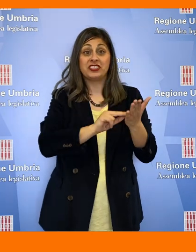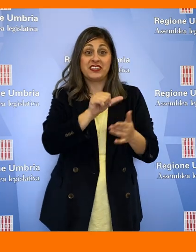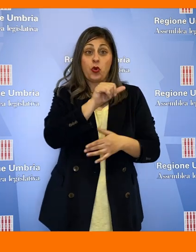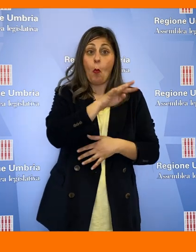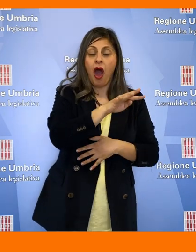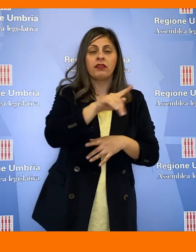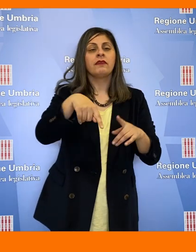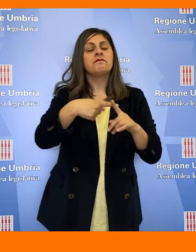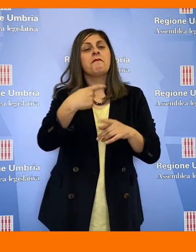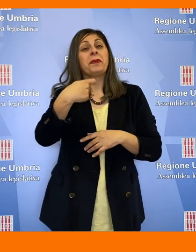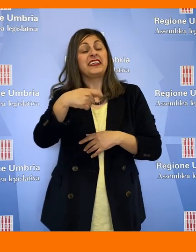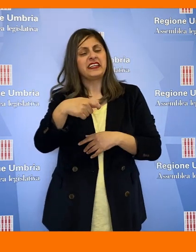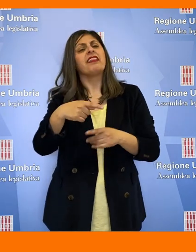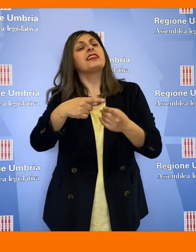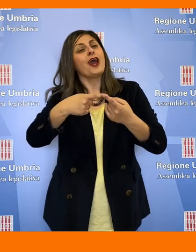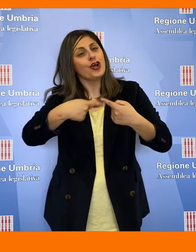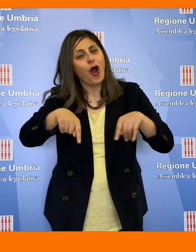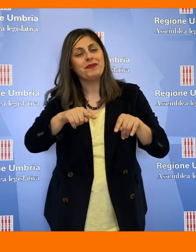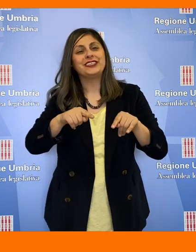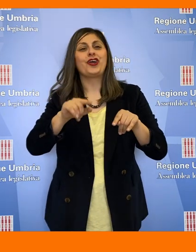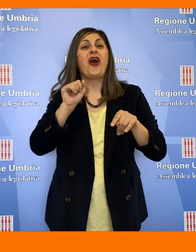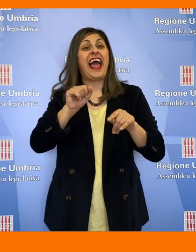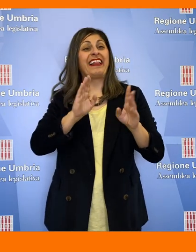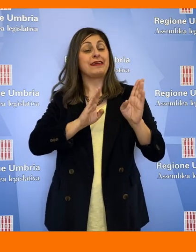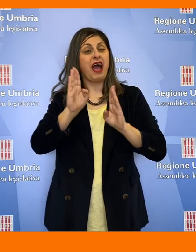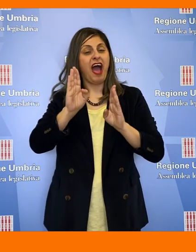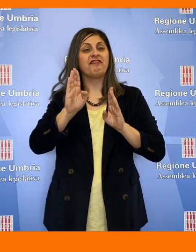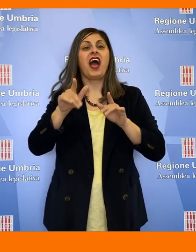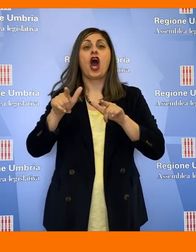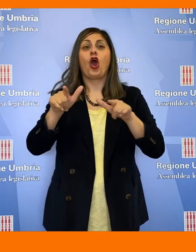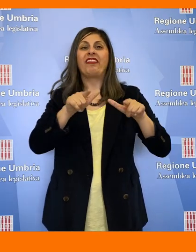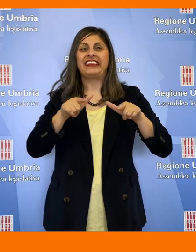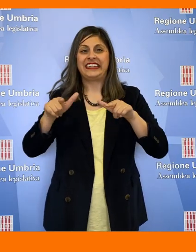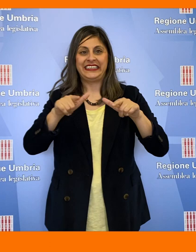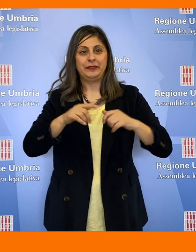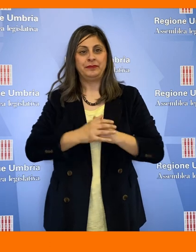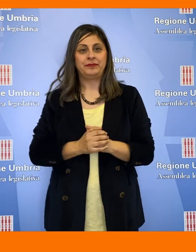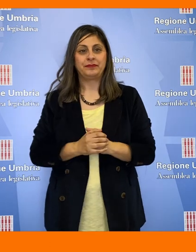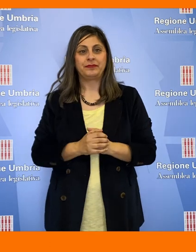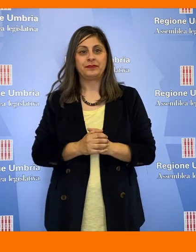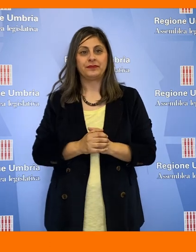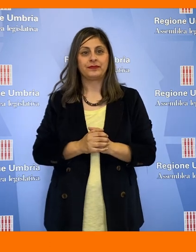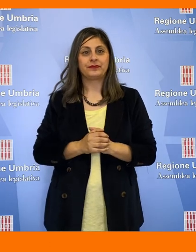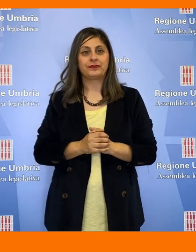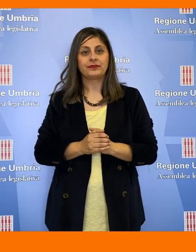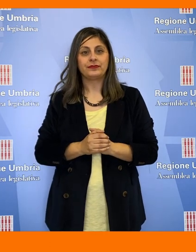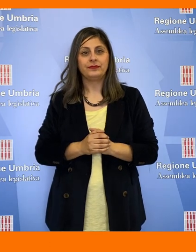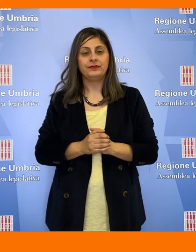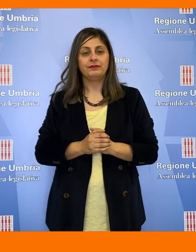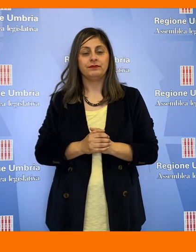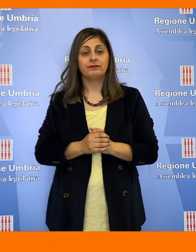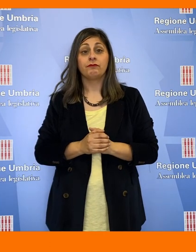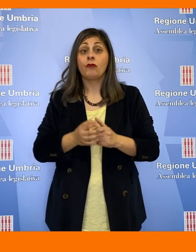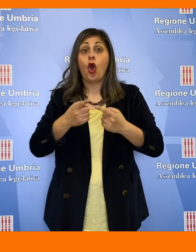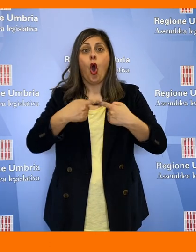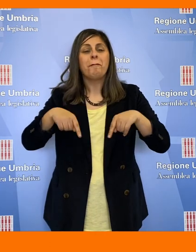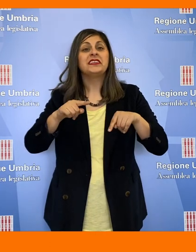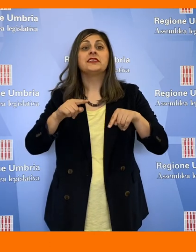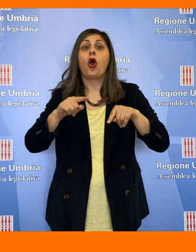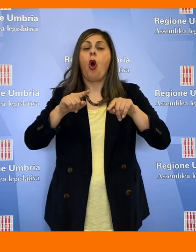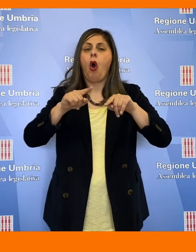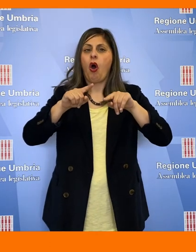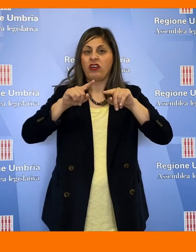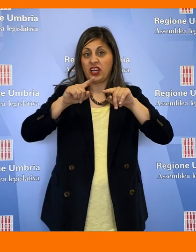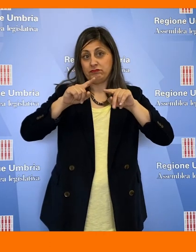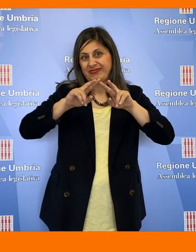legislativa Marco Squarta e al presidente della commissione antimafia, Eugenio Rondini. Nella commissione di